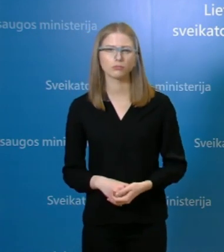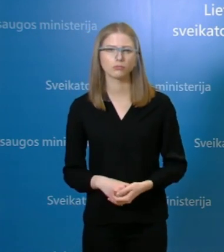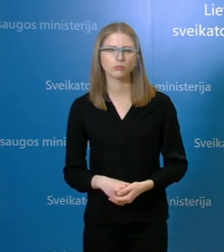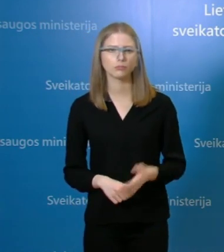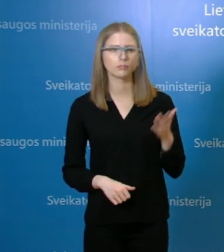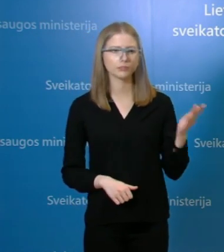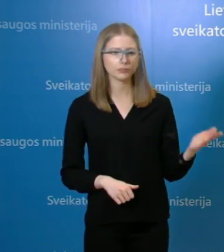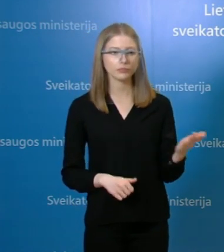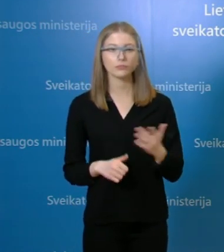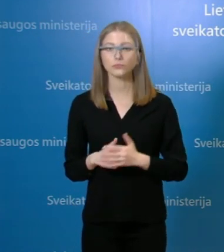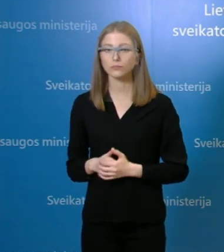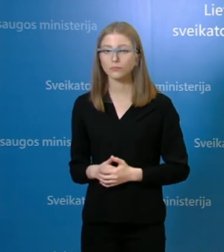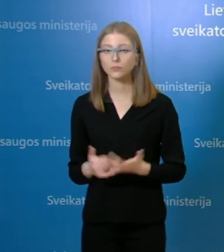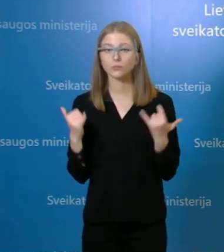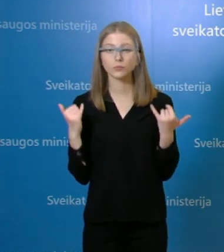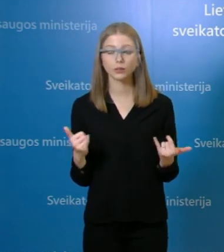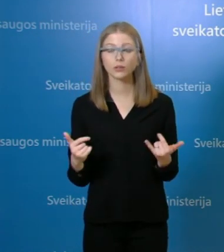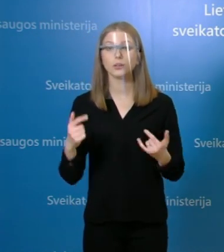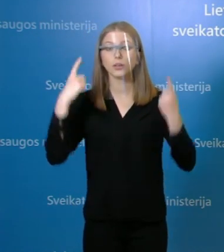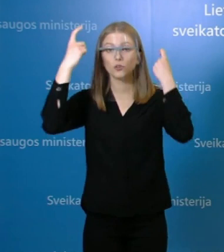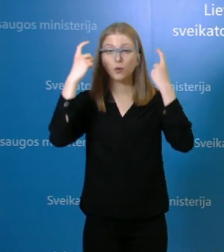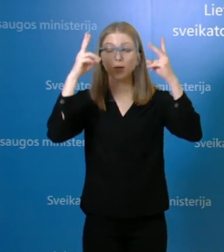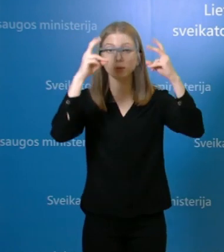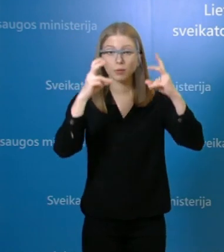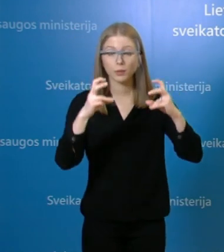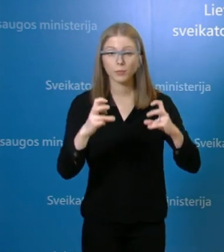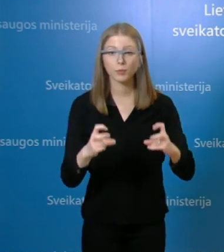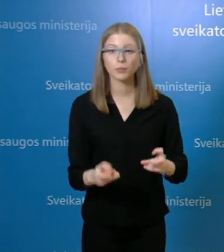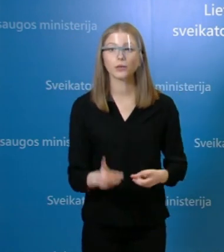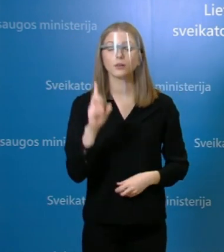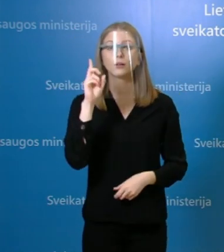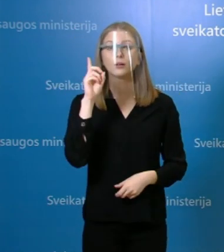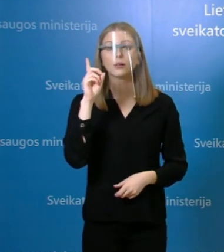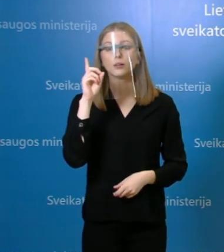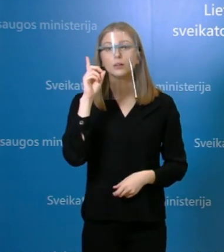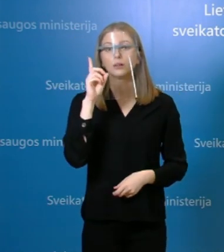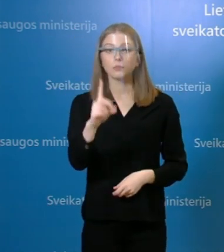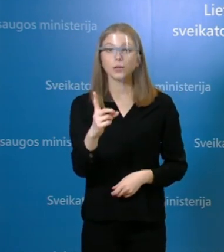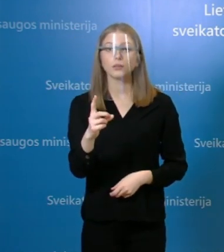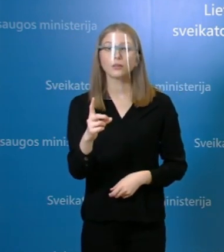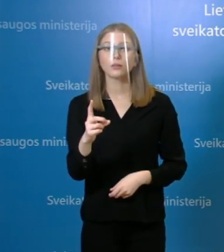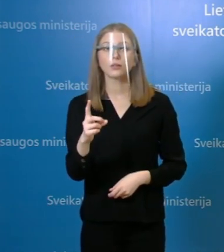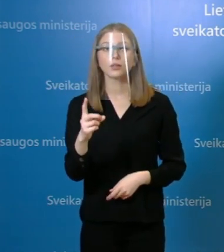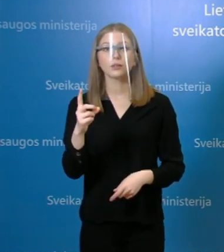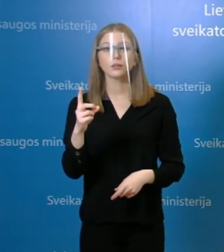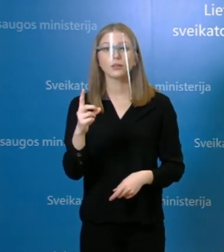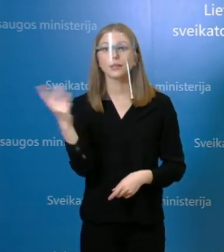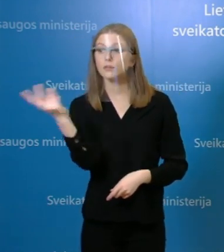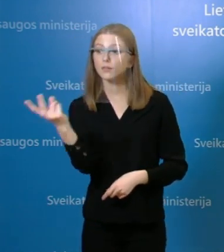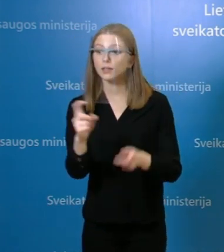Panašu, kol kas dar aišku, tiksliai negaliu atsakyti, bet pirminiais duomenimis panašu, kad jos užsikrėte nuo kitos žmogaus,